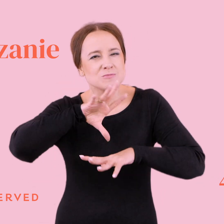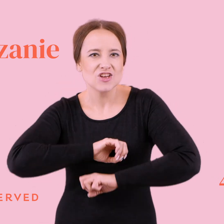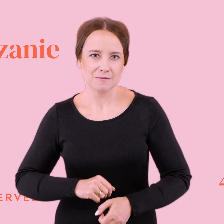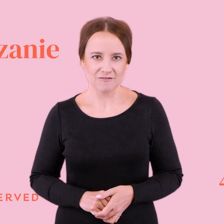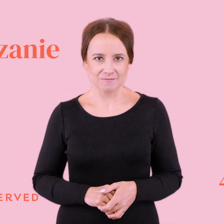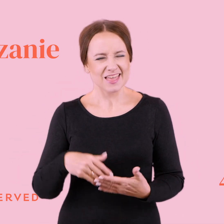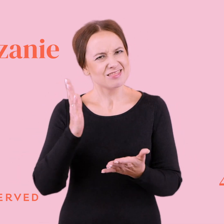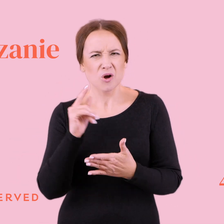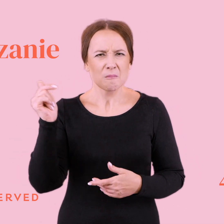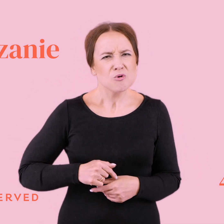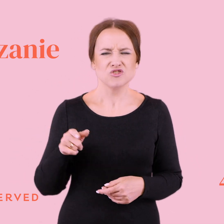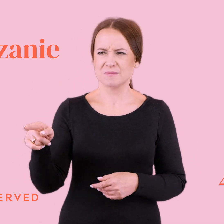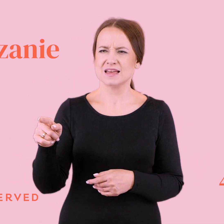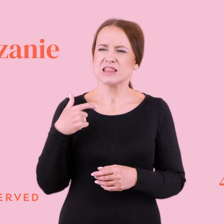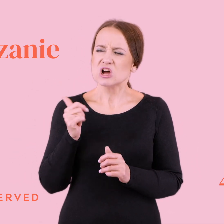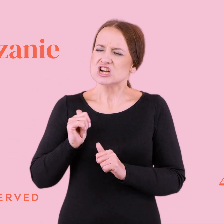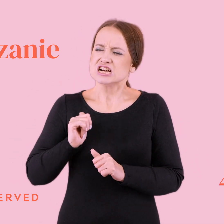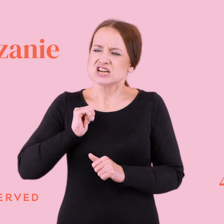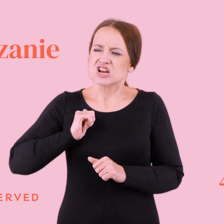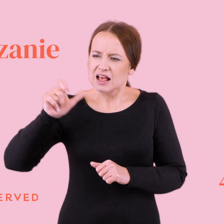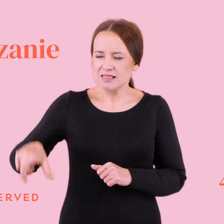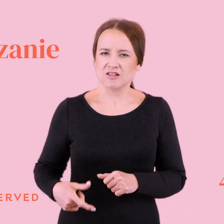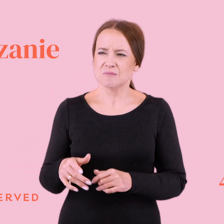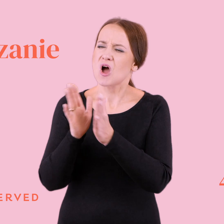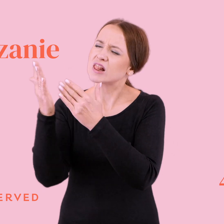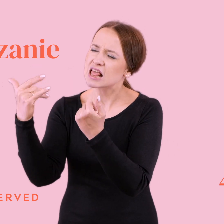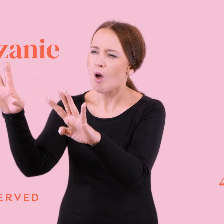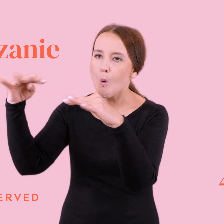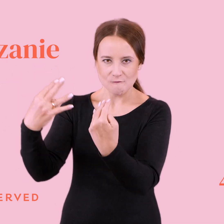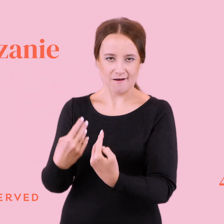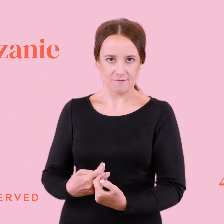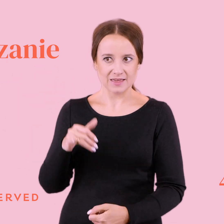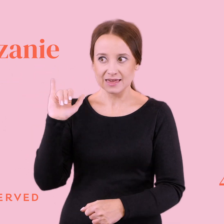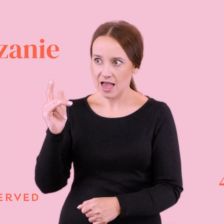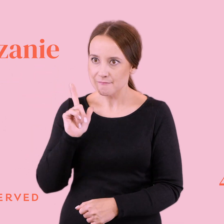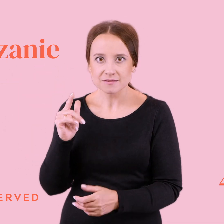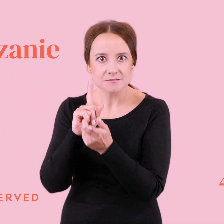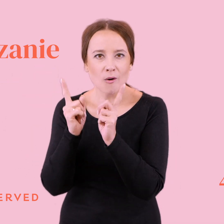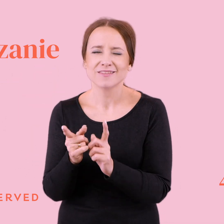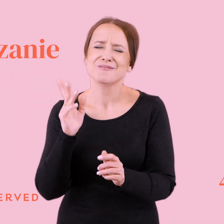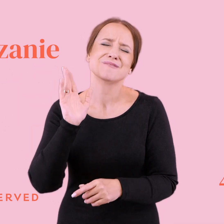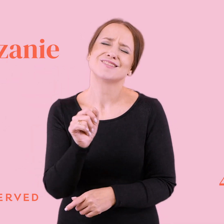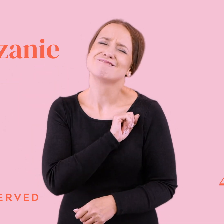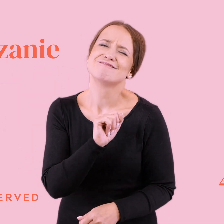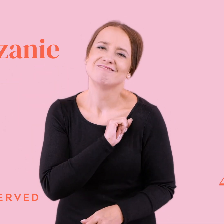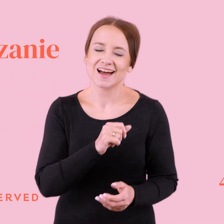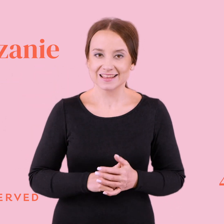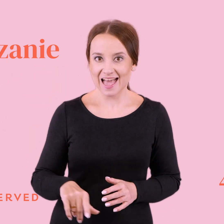musimy tylko stać za tą osobą w kolejce. Doprosić się o tą uwagę. I że jak już się spotkamy, to już będzie tak fajnie. Ale wiecie,